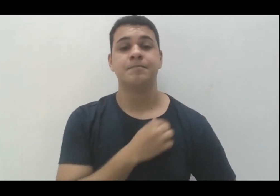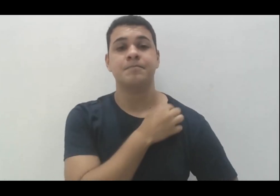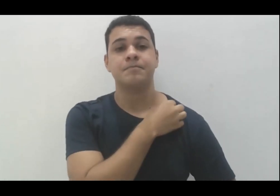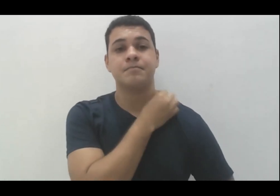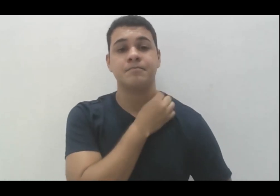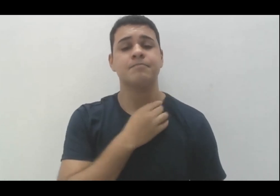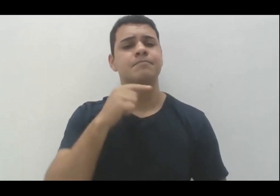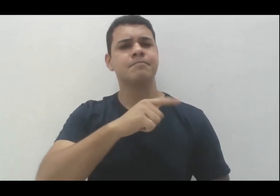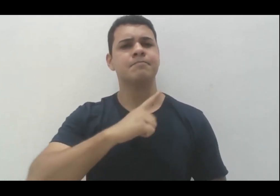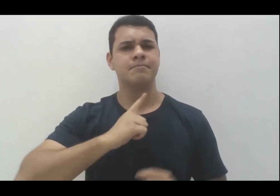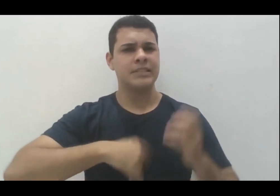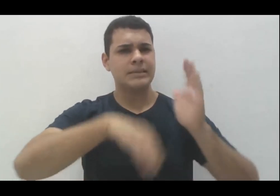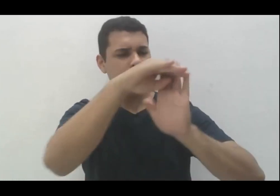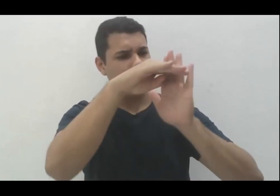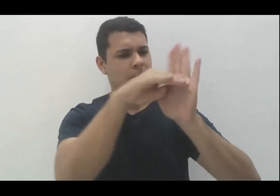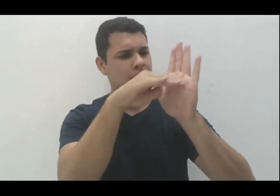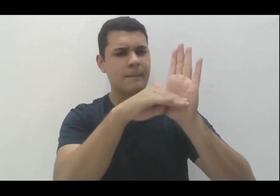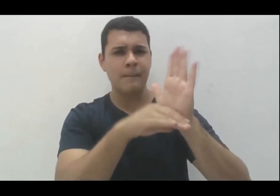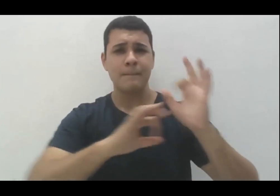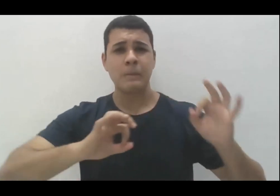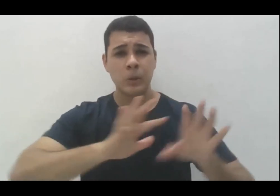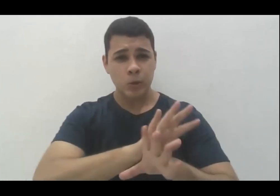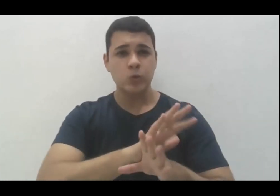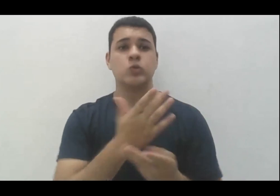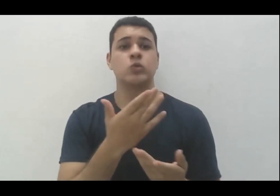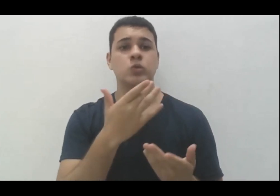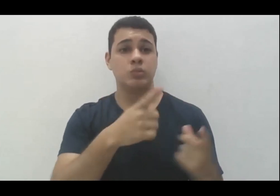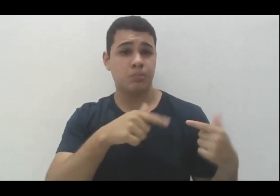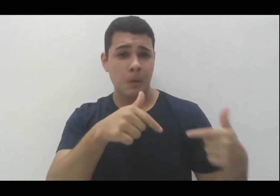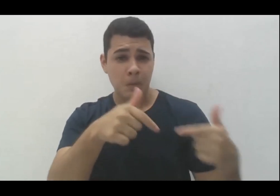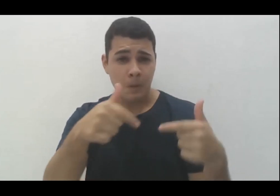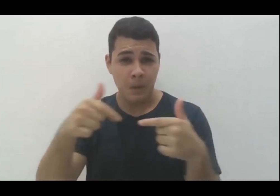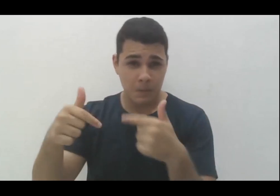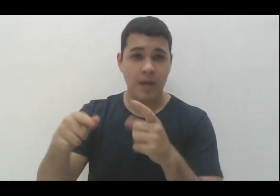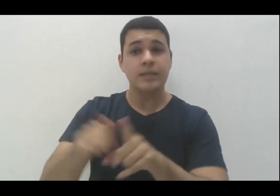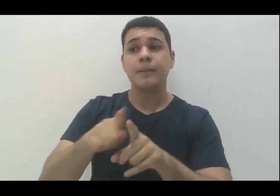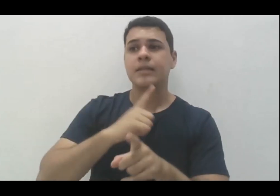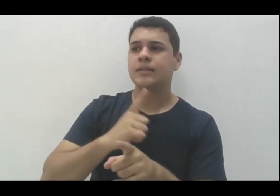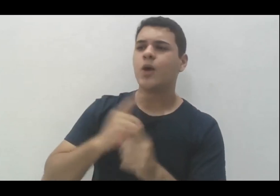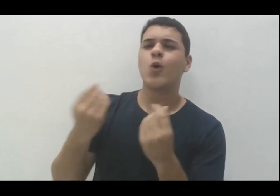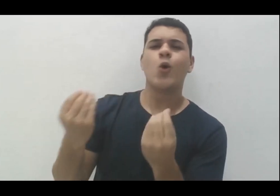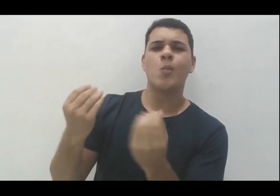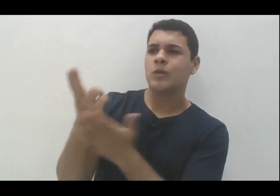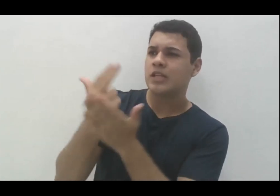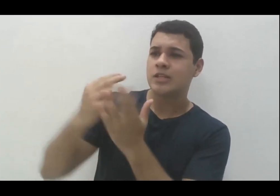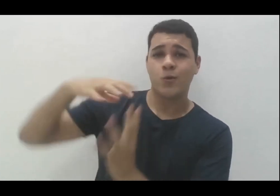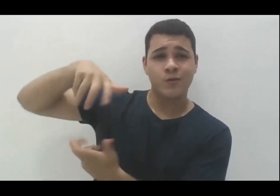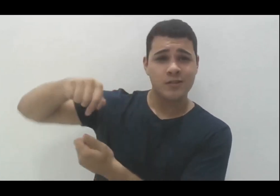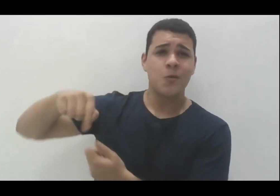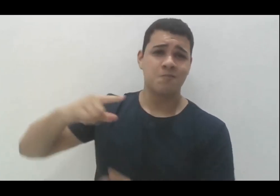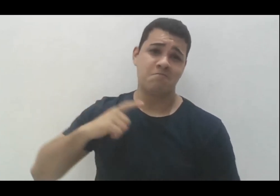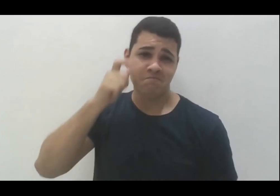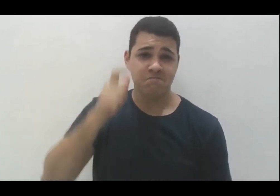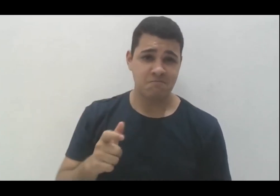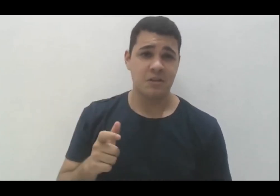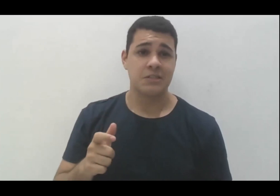de ações e esses princípios do desenho universal, eles são bastante interessantes, a gente